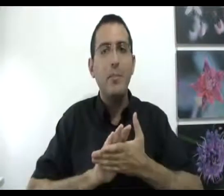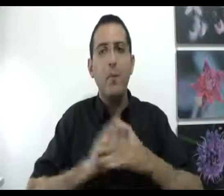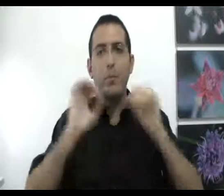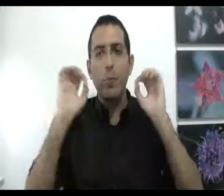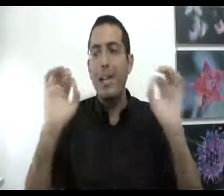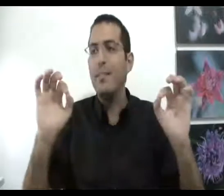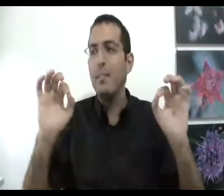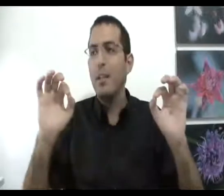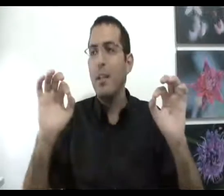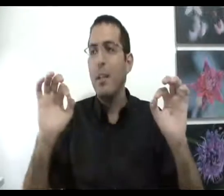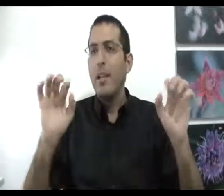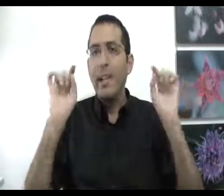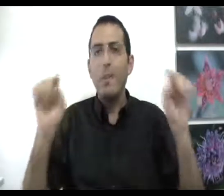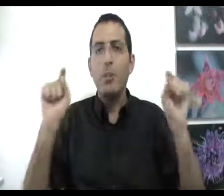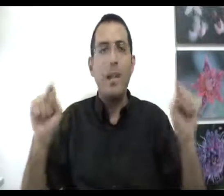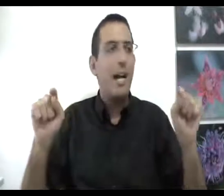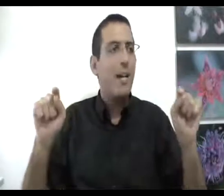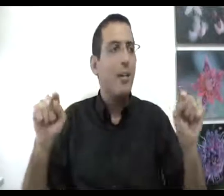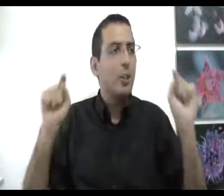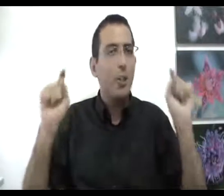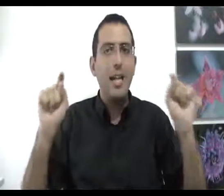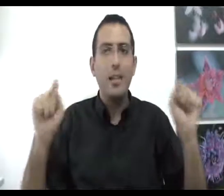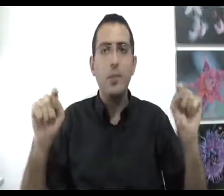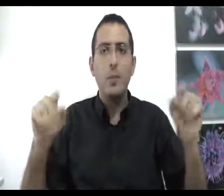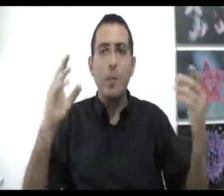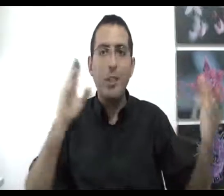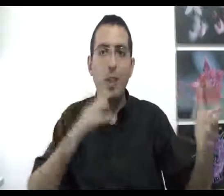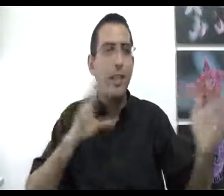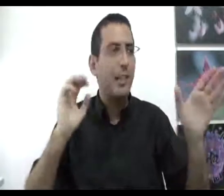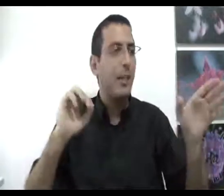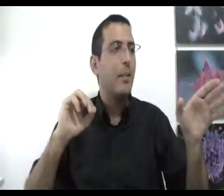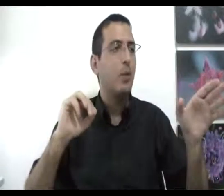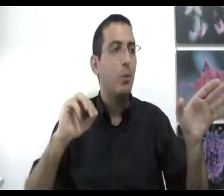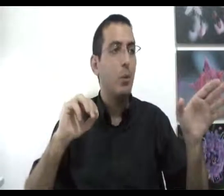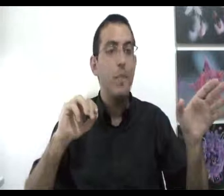באופן מוחלט עם התודעה של האדם שמולו ממש להיות אחד עם האדם שמולו